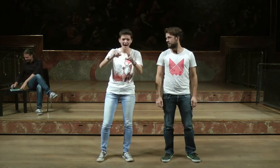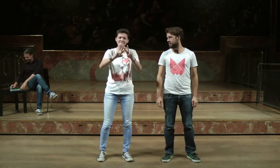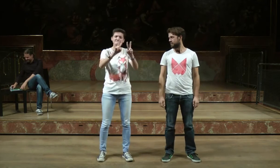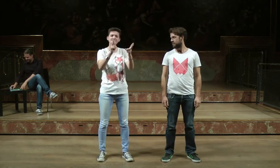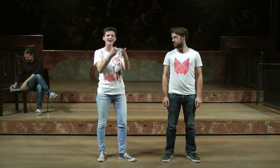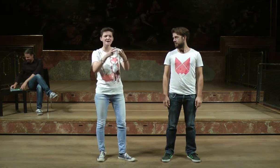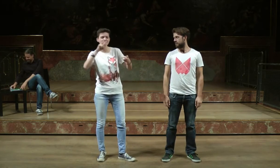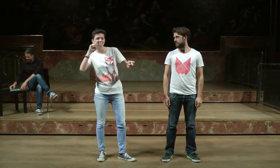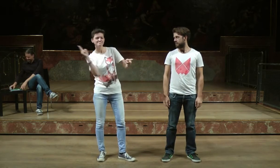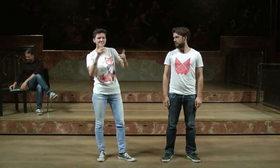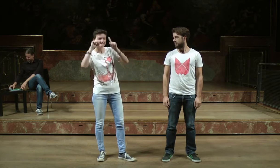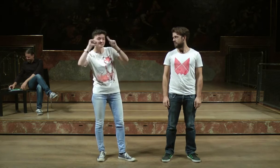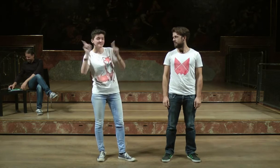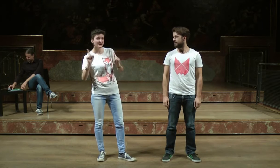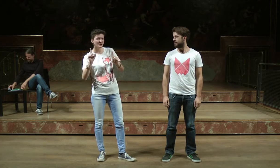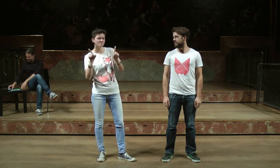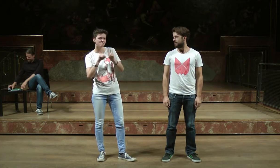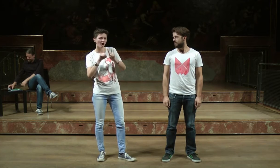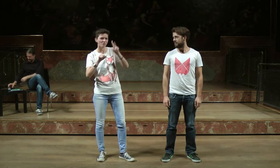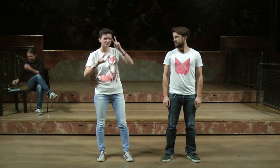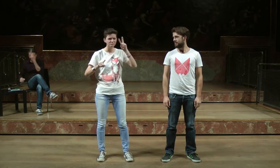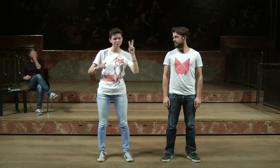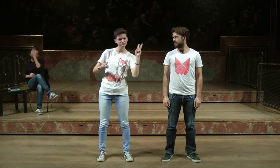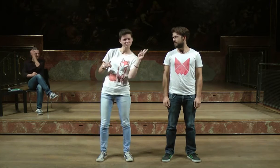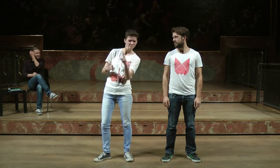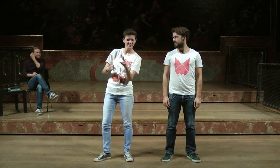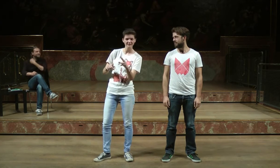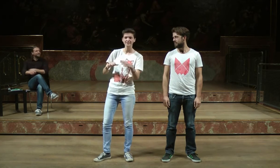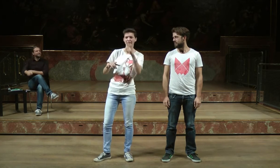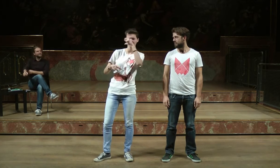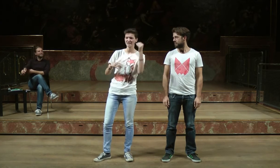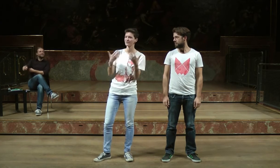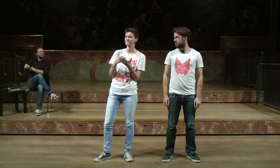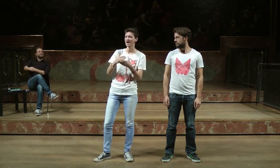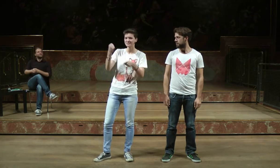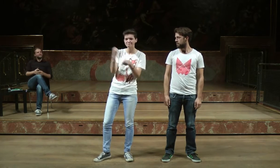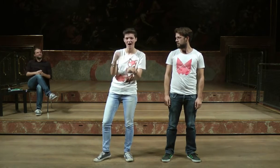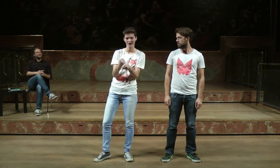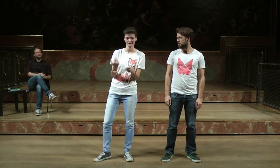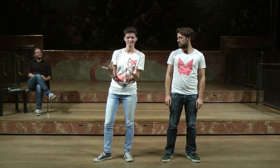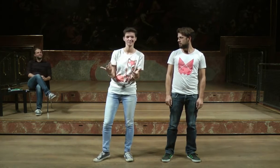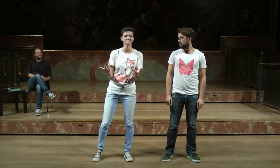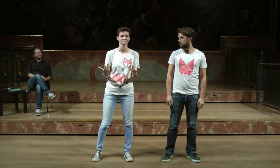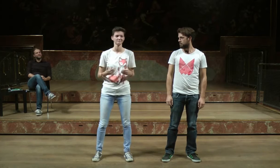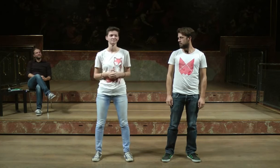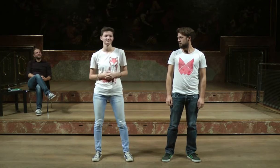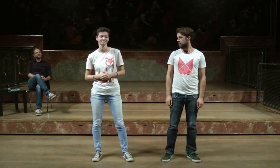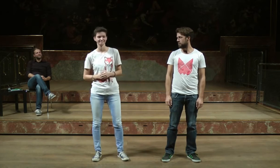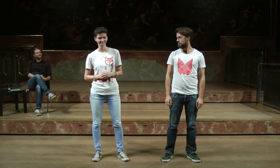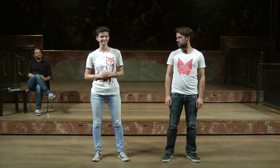Zeitmaschine ist der Titel von unserer Performance. Mehrere Aspekte werden hier beschrieben, Tiere und das, was Menschen mit ihnen machen